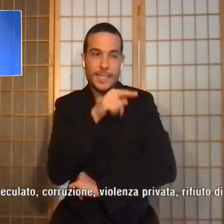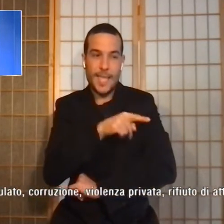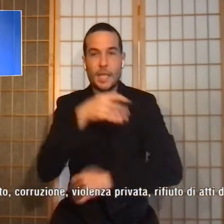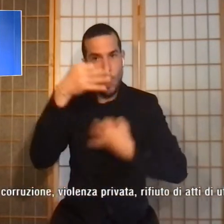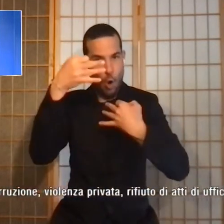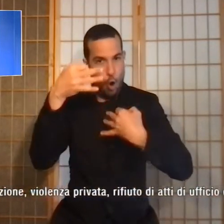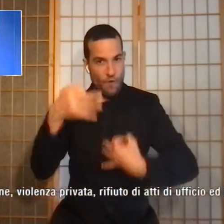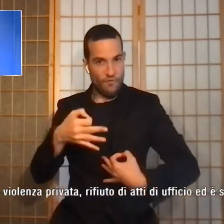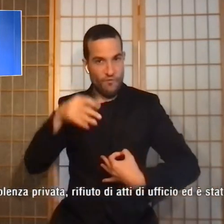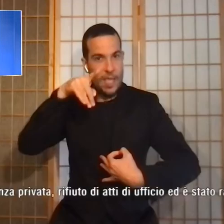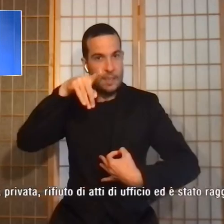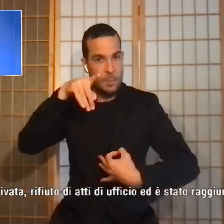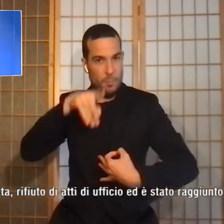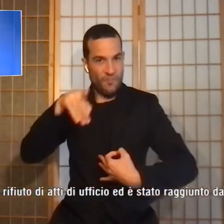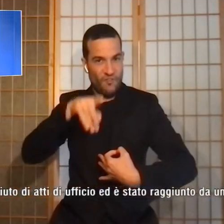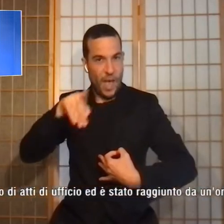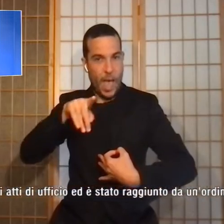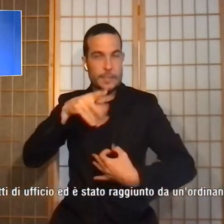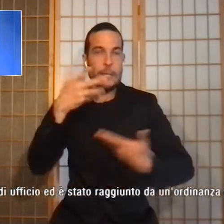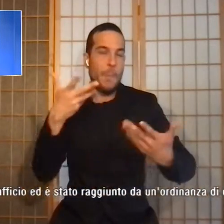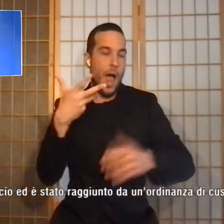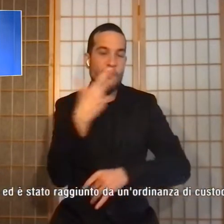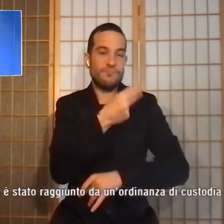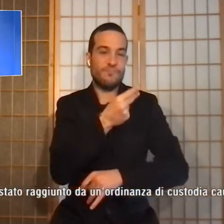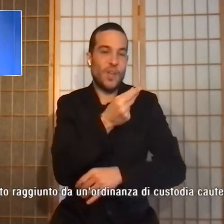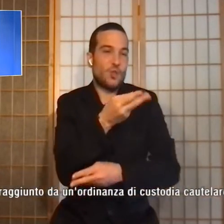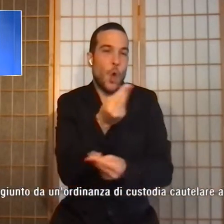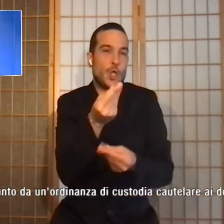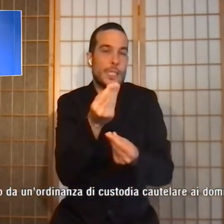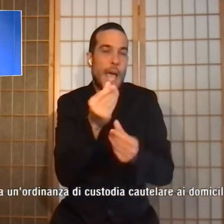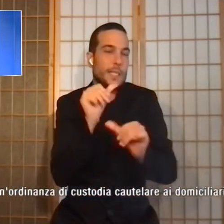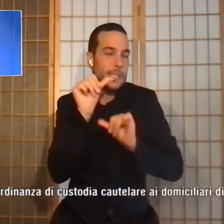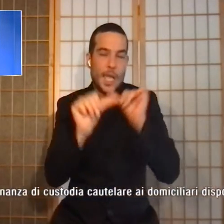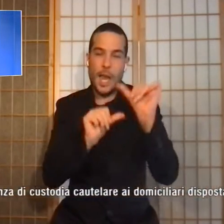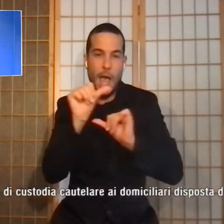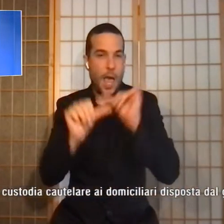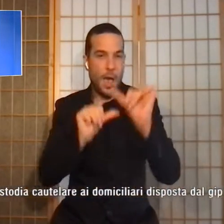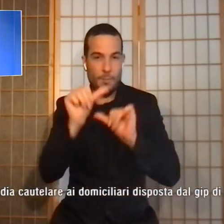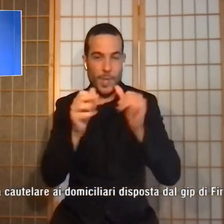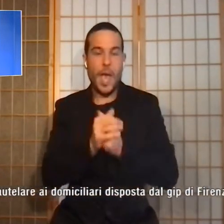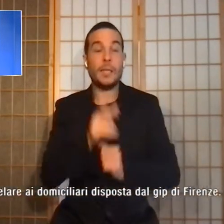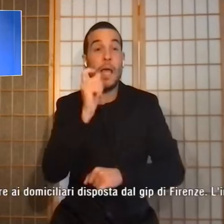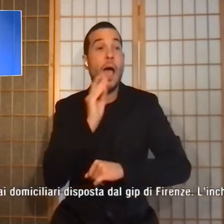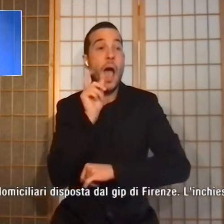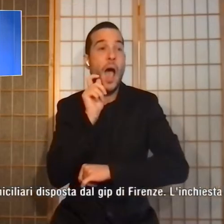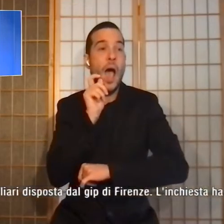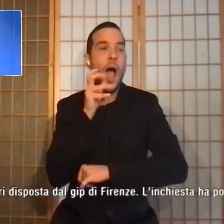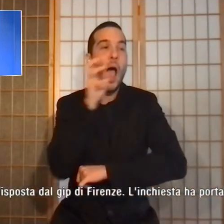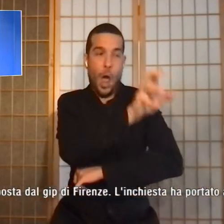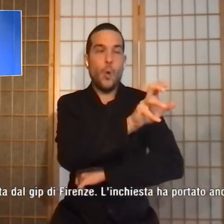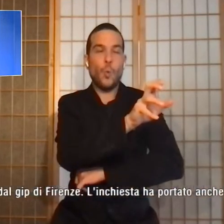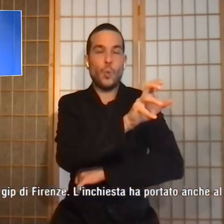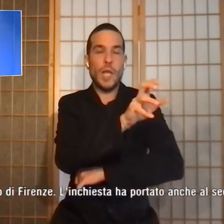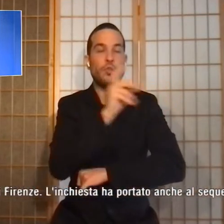sostanze diverse. Il medico è accusato di falso, peculato, corruzione,